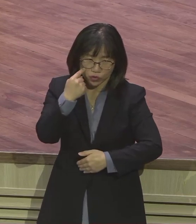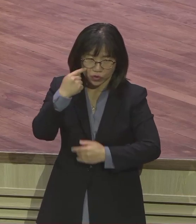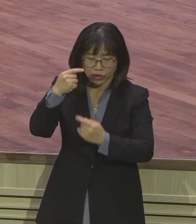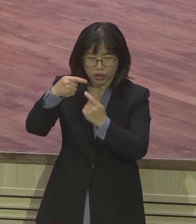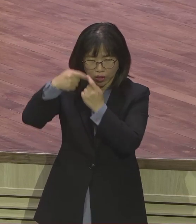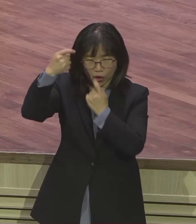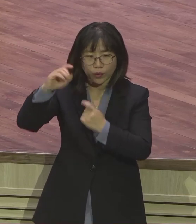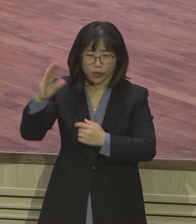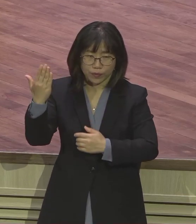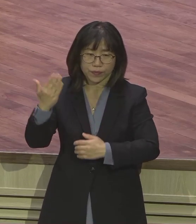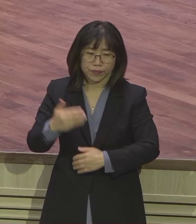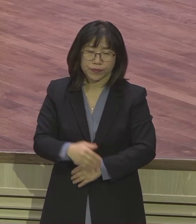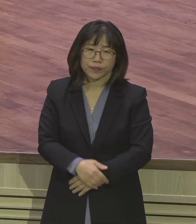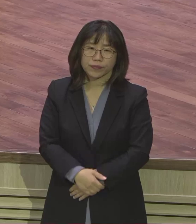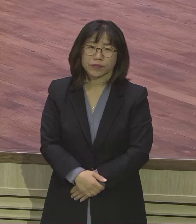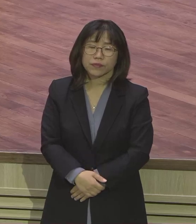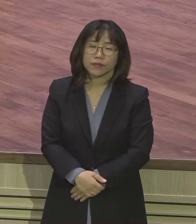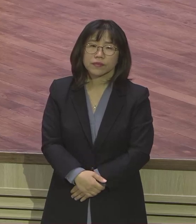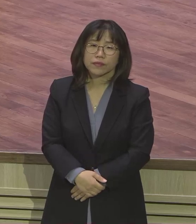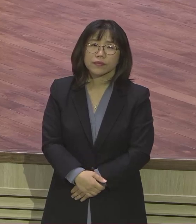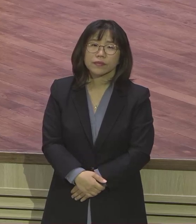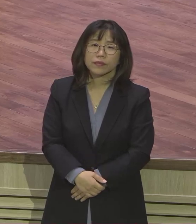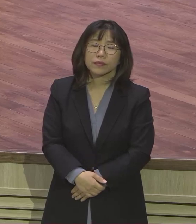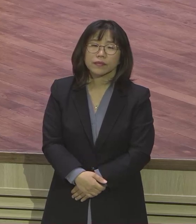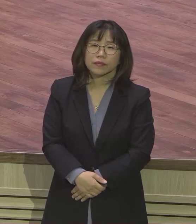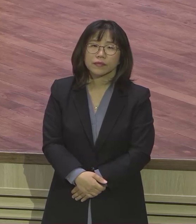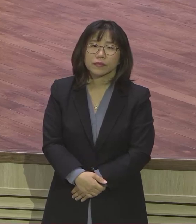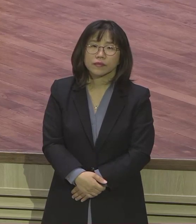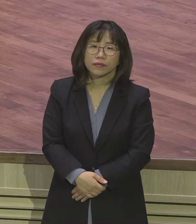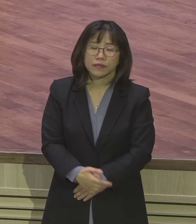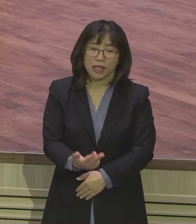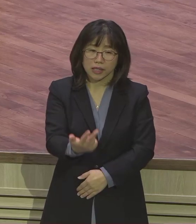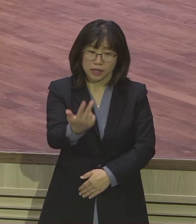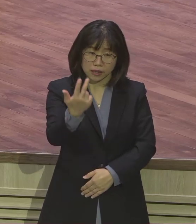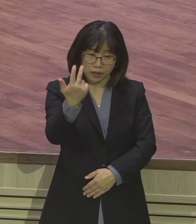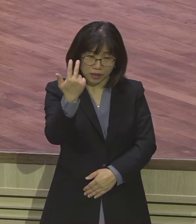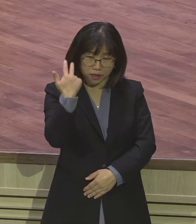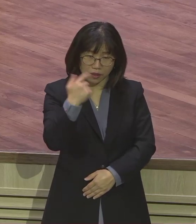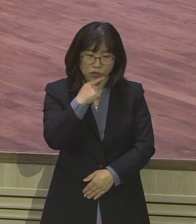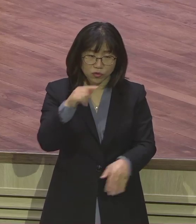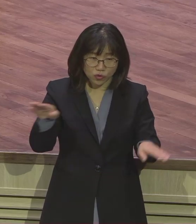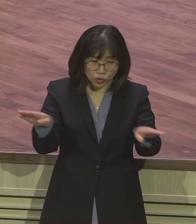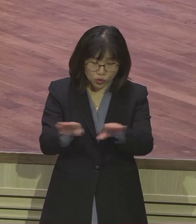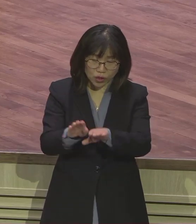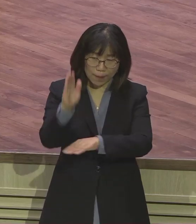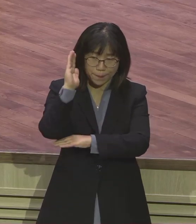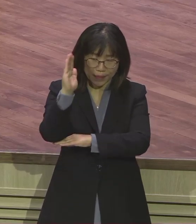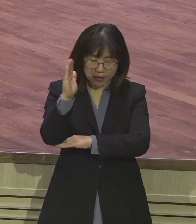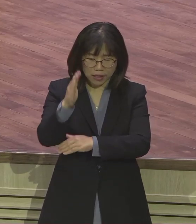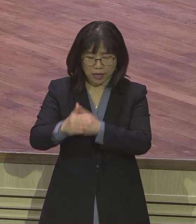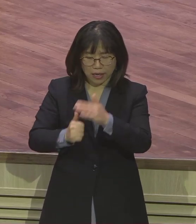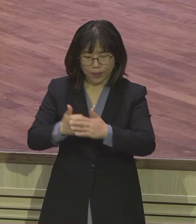열려야 돼요. 이게 다릅니다. 지난주에 말씀을 통해서 하나님이 기뻐하신 뜻이 무엇인지 말씀드렸는데